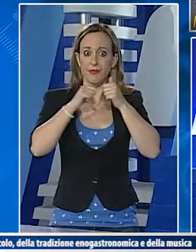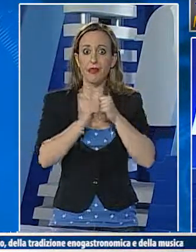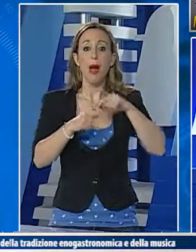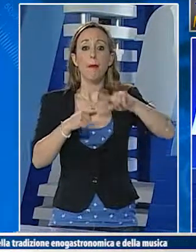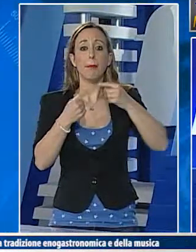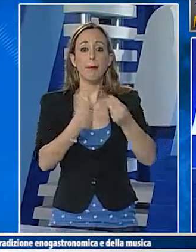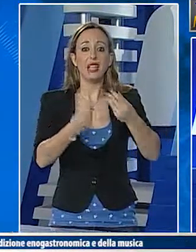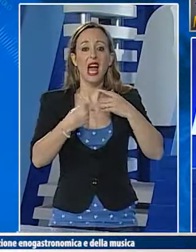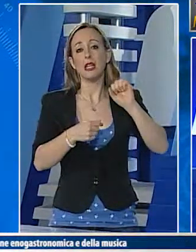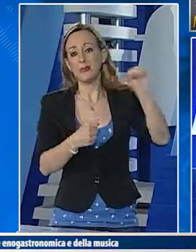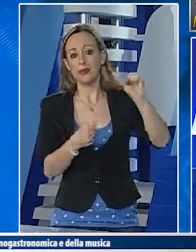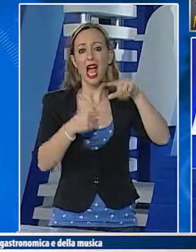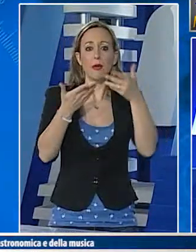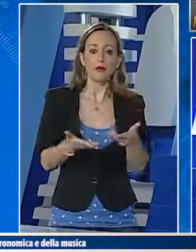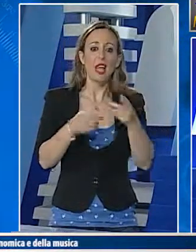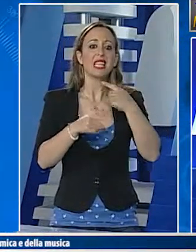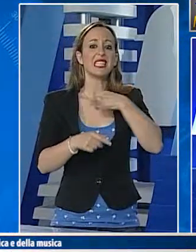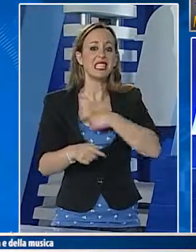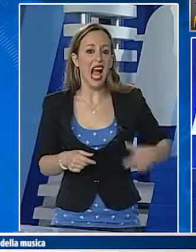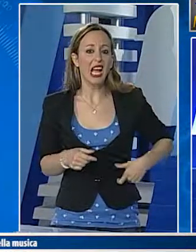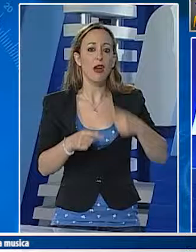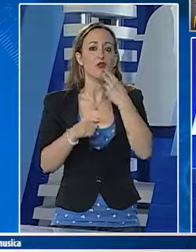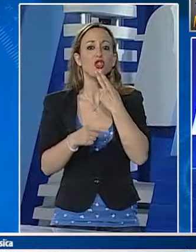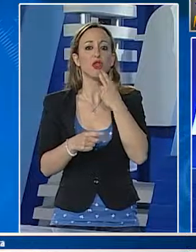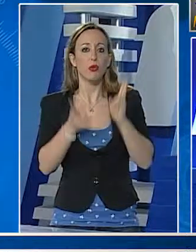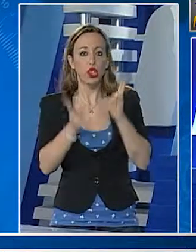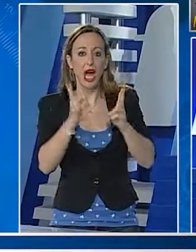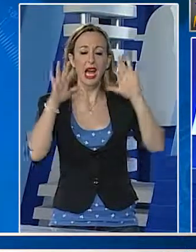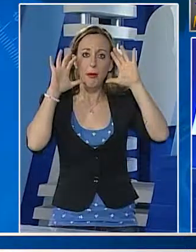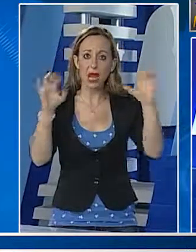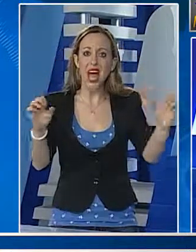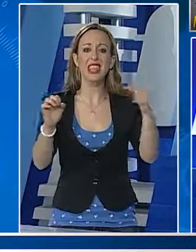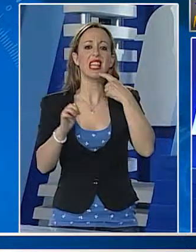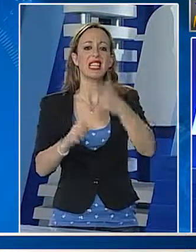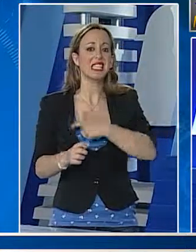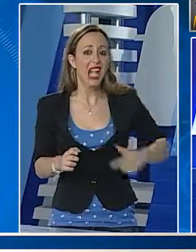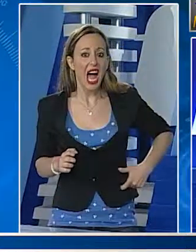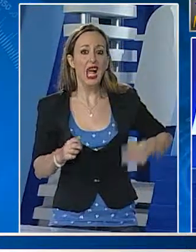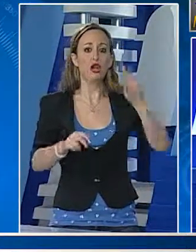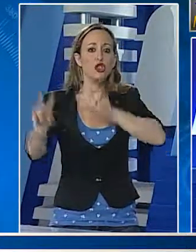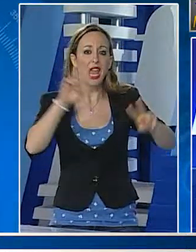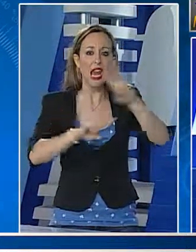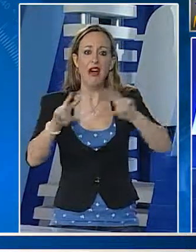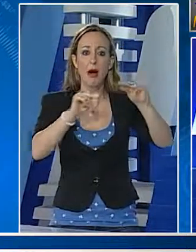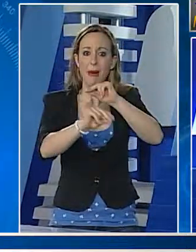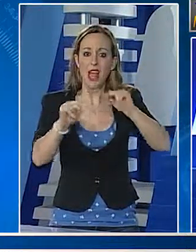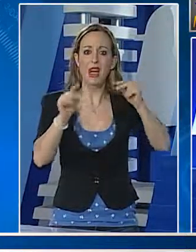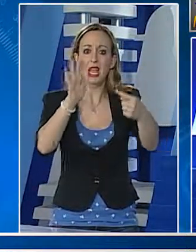minacciato di darsi fuoco nell'autoparco di via Palermo. Sono intervenuti i Vigili del Fuoco e i carabinieri. Il